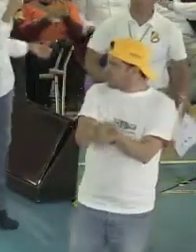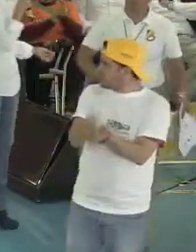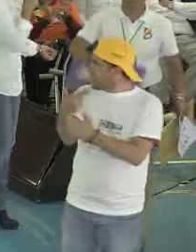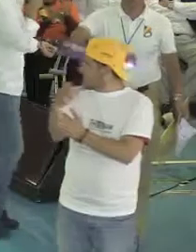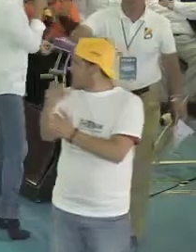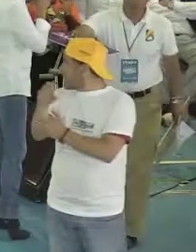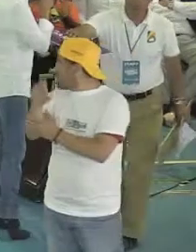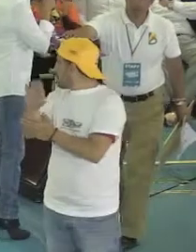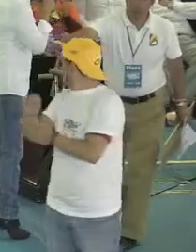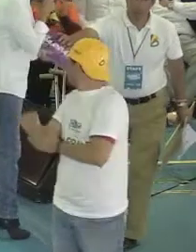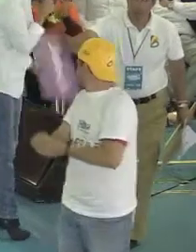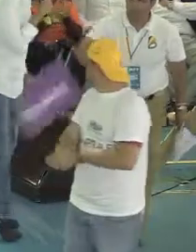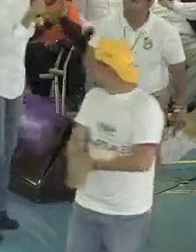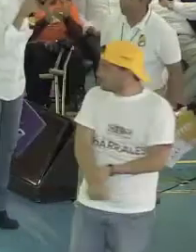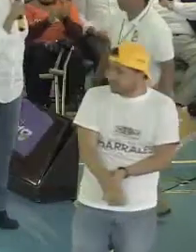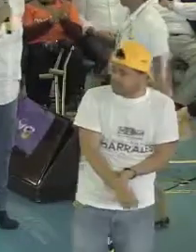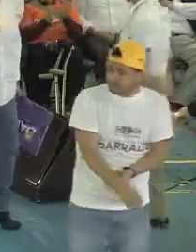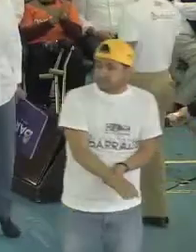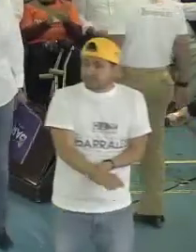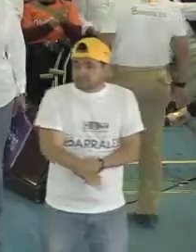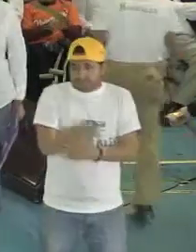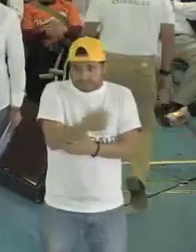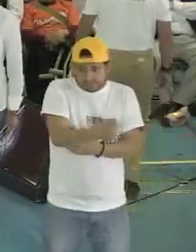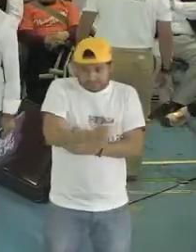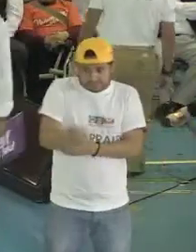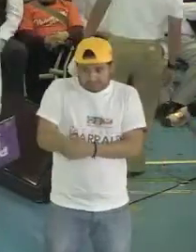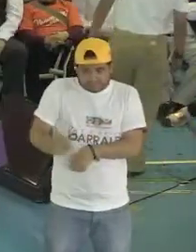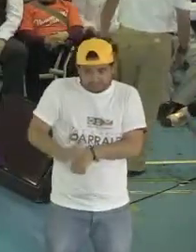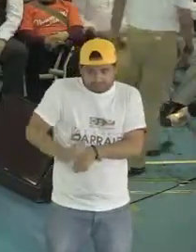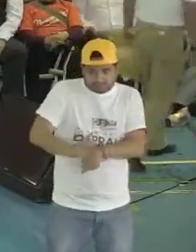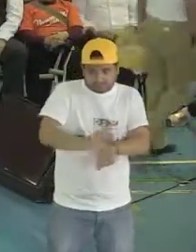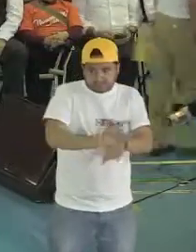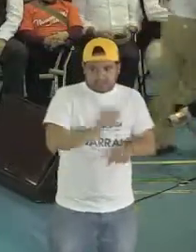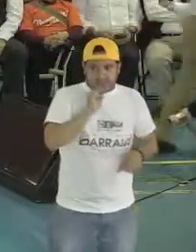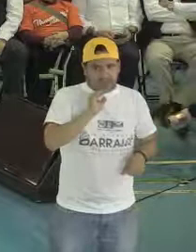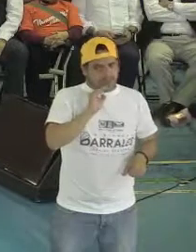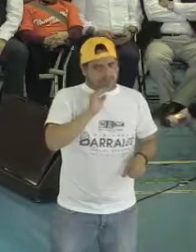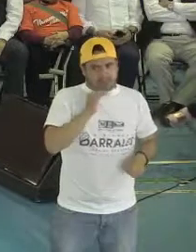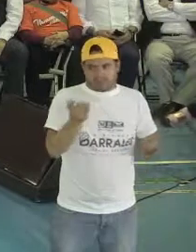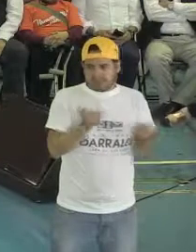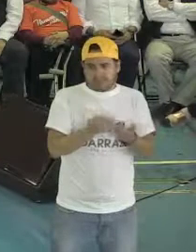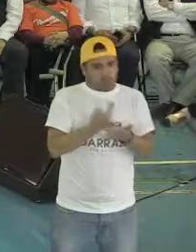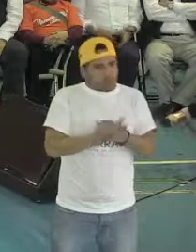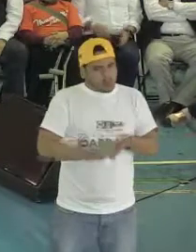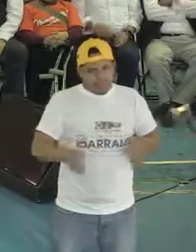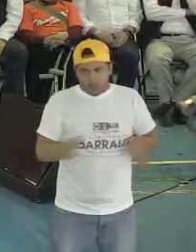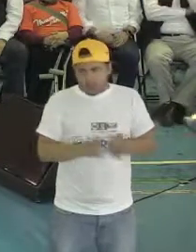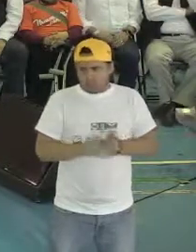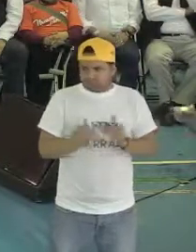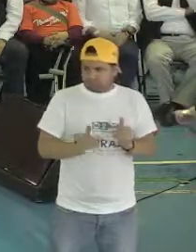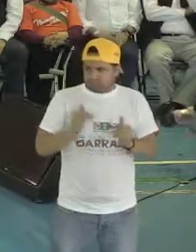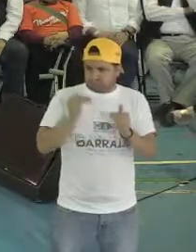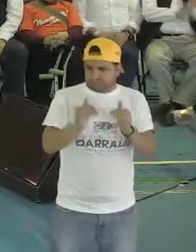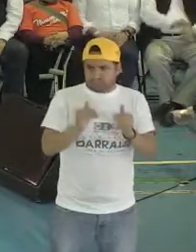hijos. Pero eso, sin duda, tiene más relevancia cuando se trata de